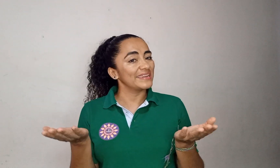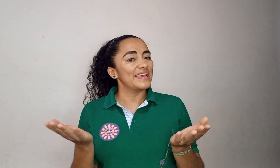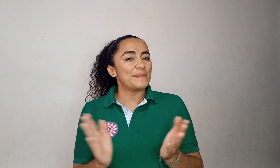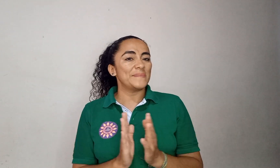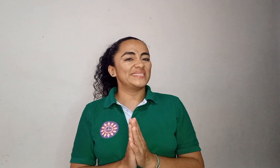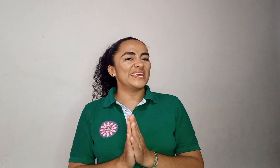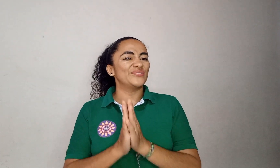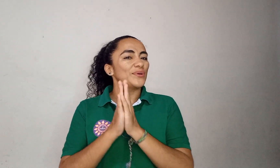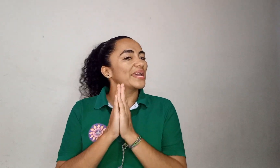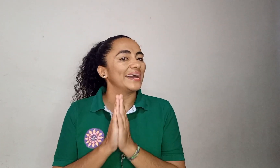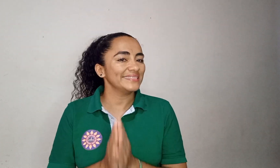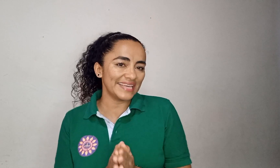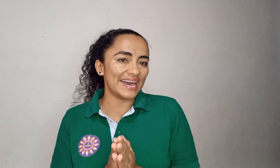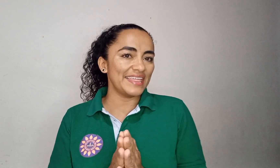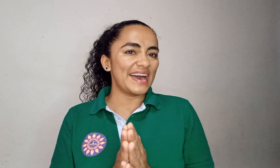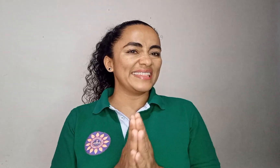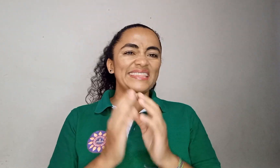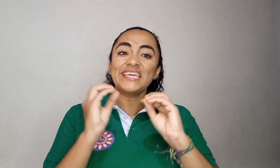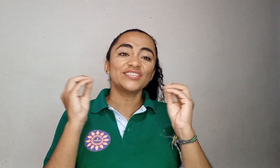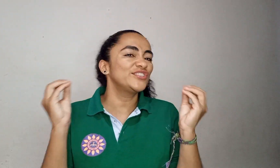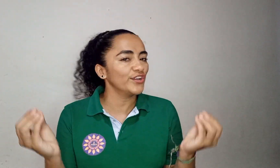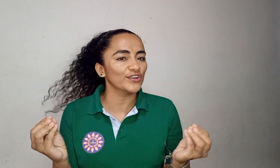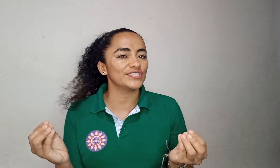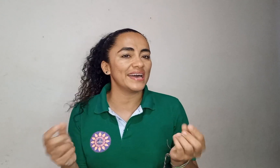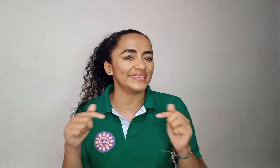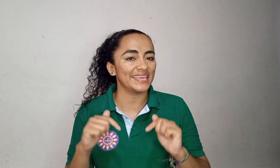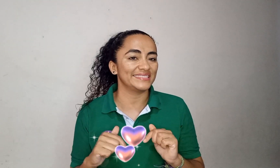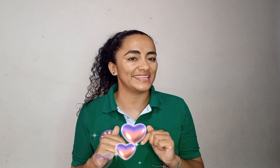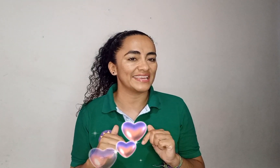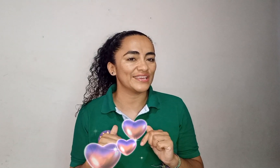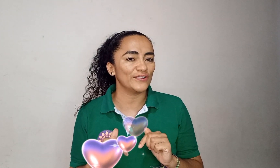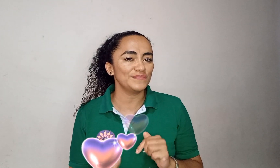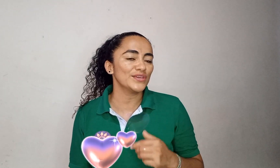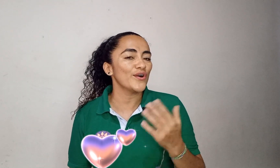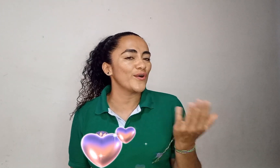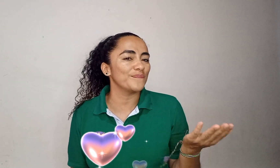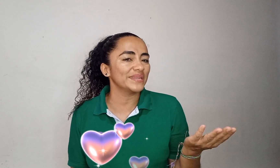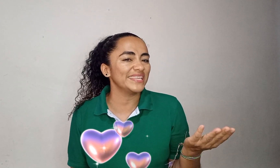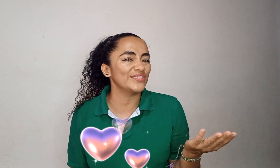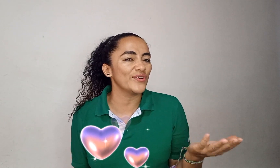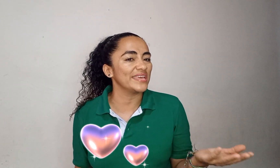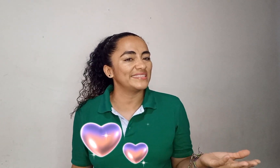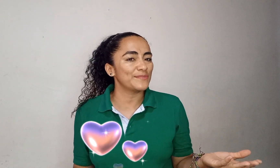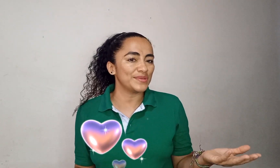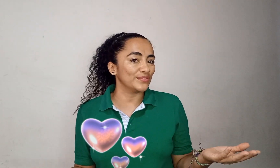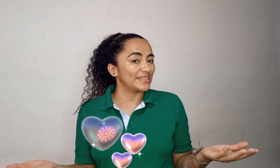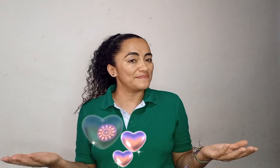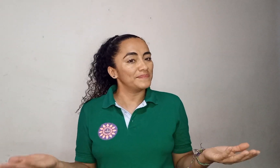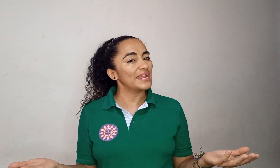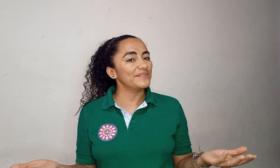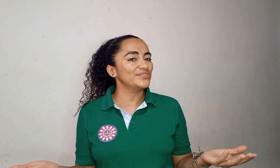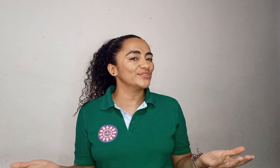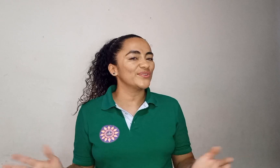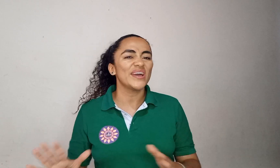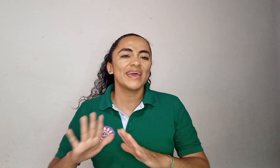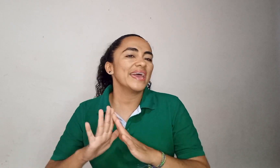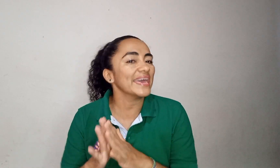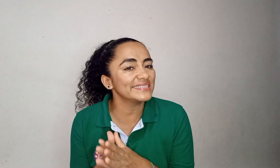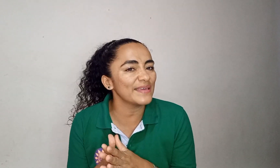Me siento encantada, dichosa de que estén aquí conmigo compartiendo este momento tan maravilloso, este